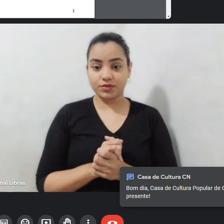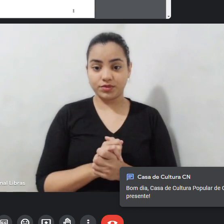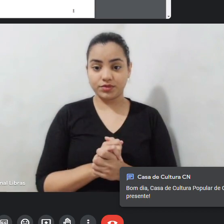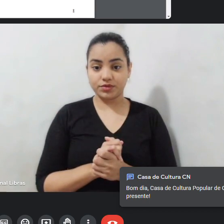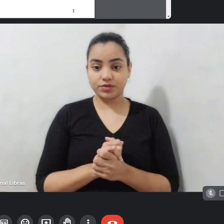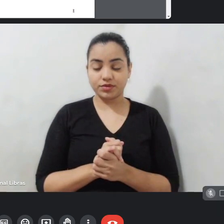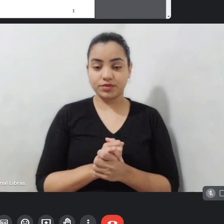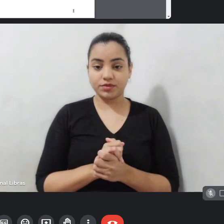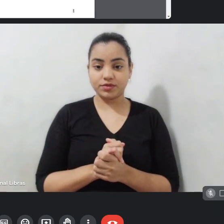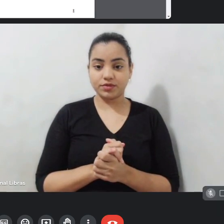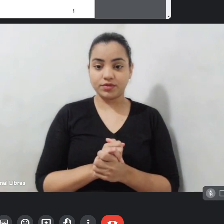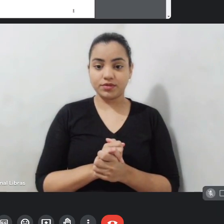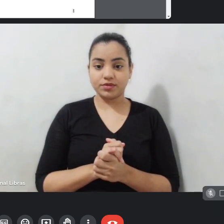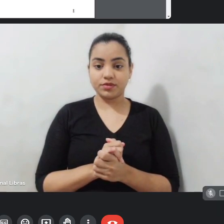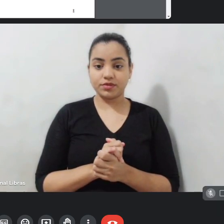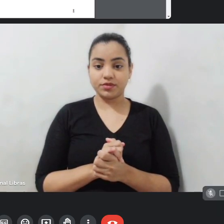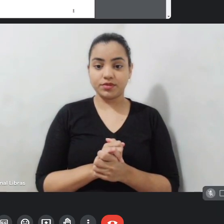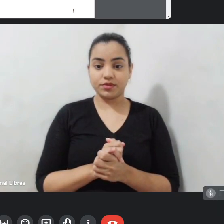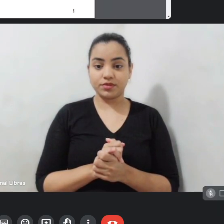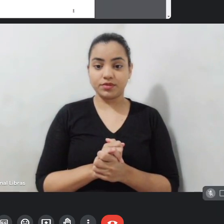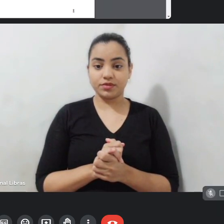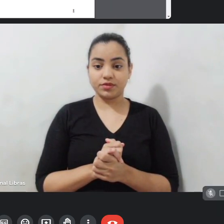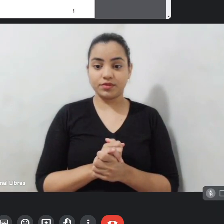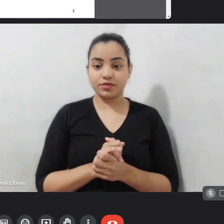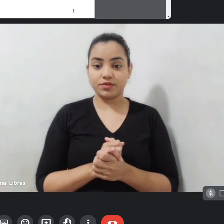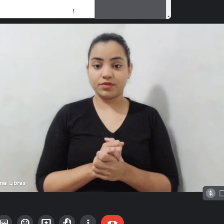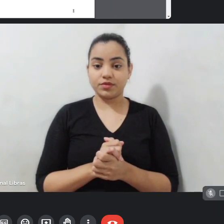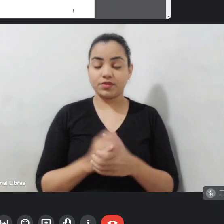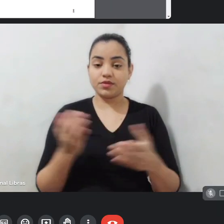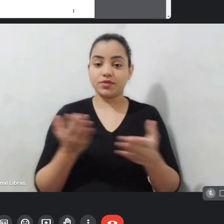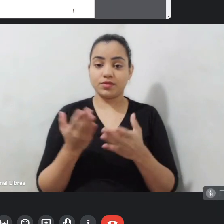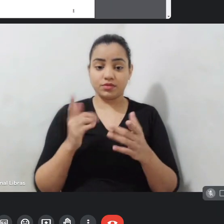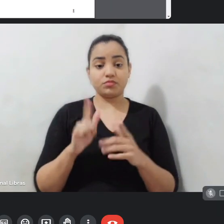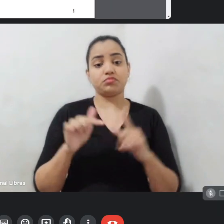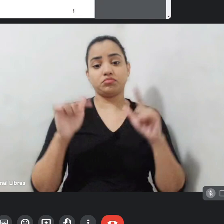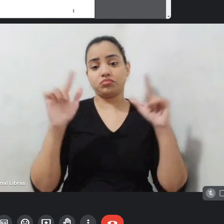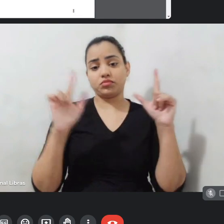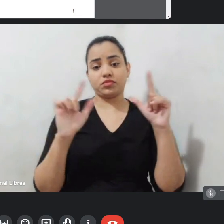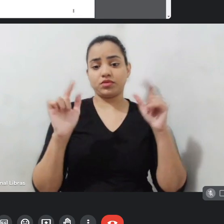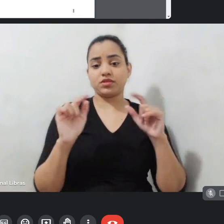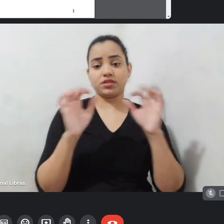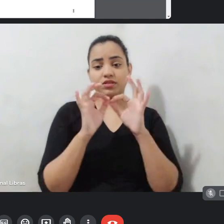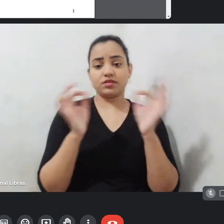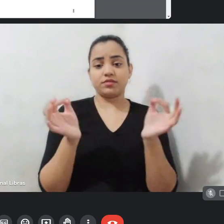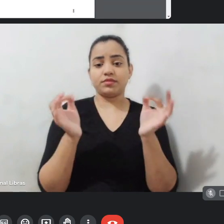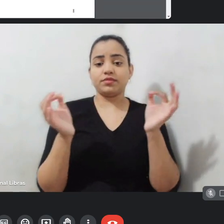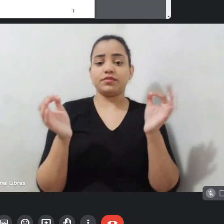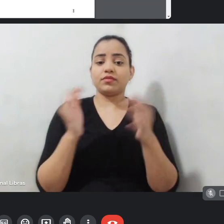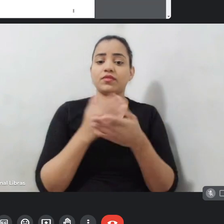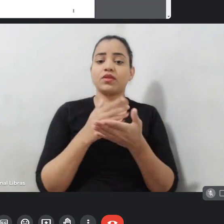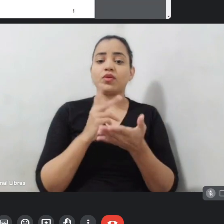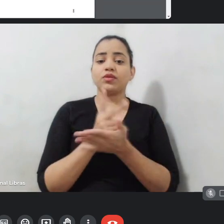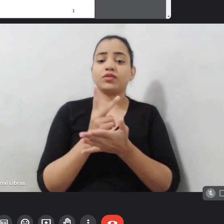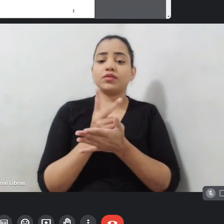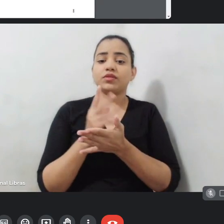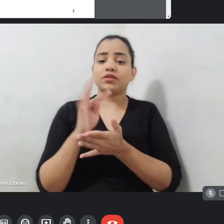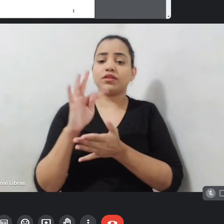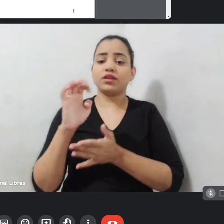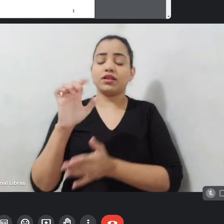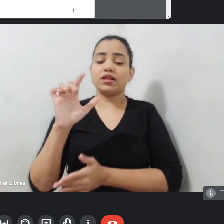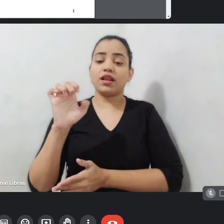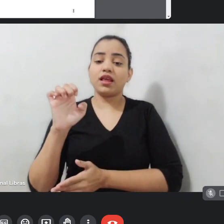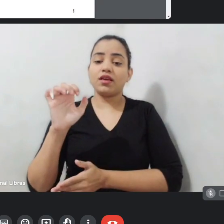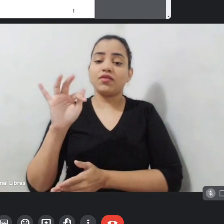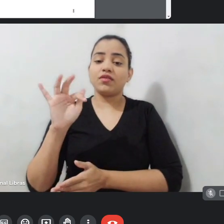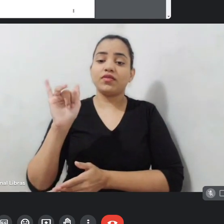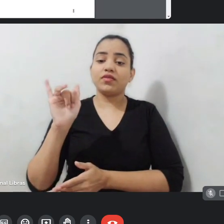Hoje... É uma série em si, né? Continuando. Telefilmes, no gênero, que são documentários e animações. Telefilmes